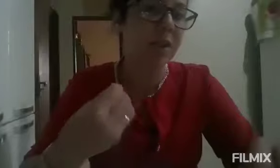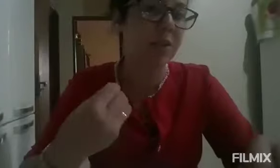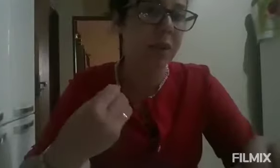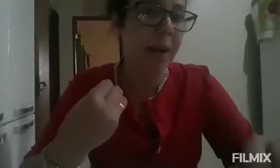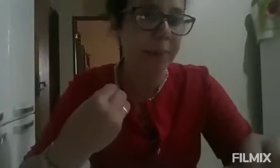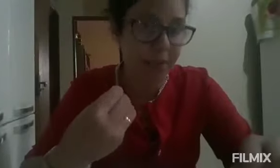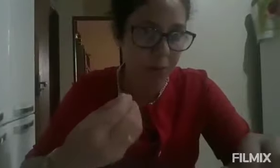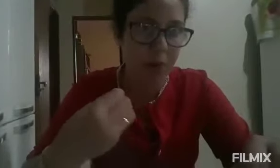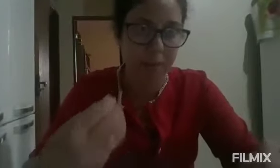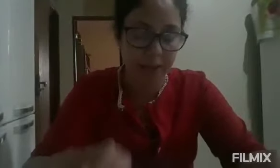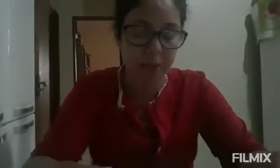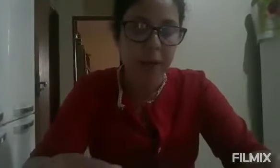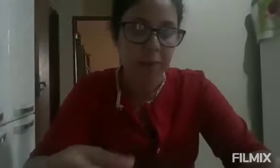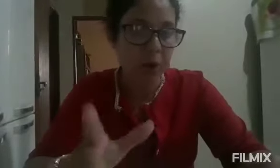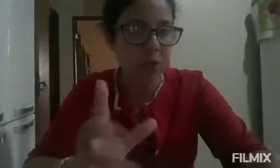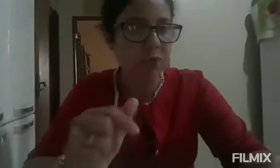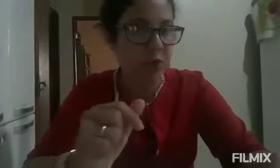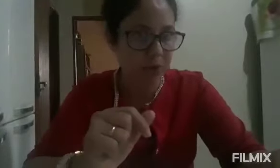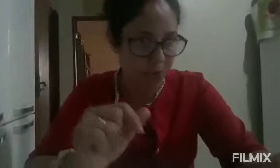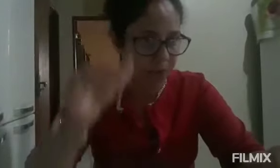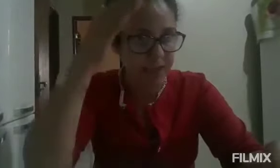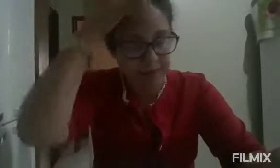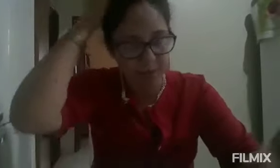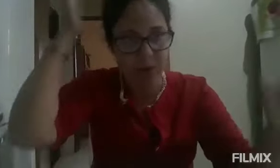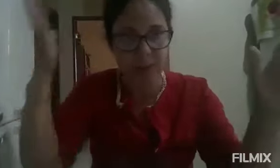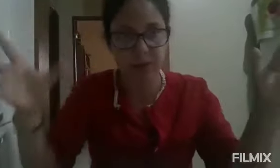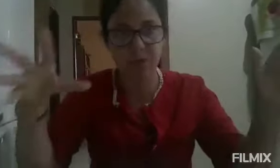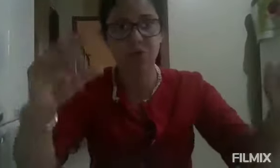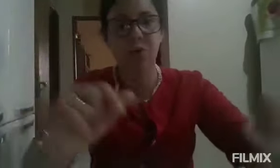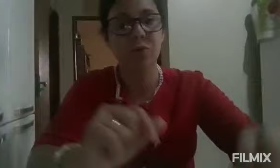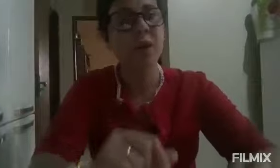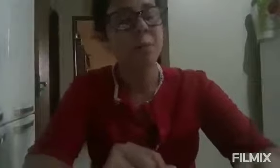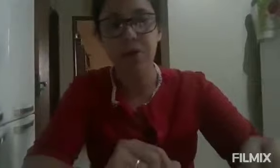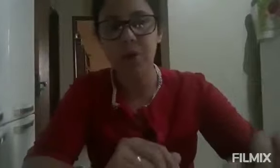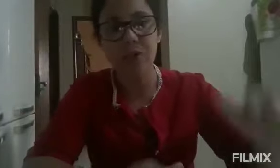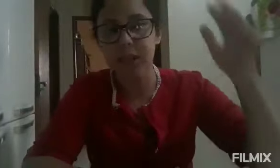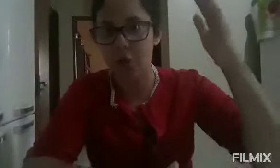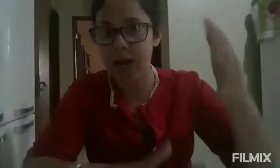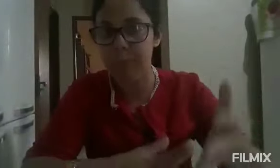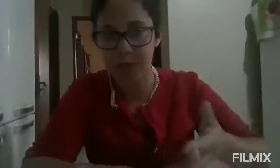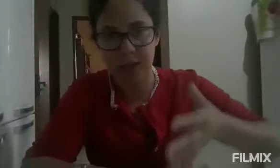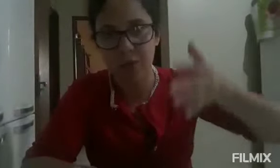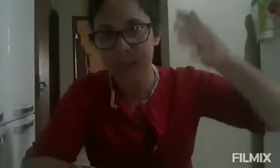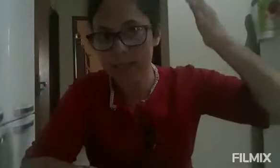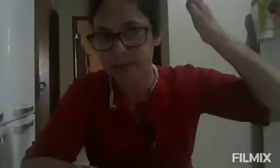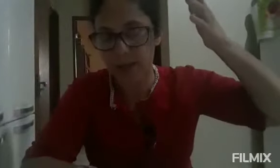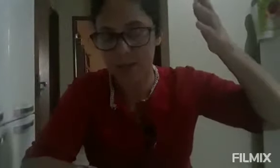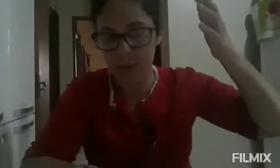conseguindo nem aprender o meu cabelo, porque ontem no vídeo que eu fiz, estava vendo, o meu cabelo estava todo solto, porque eu não conseguia tocar, pois não conseguia levantar o meu